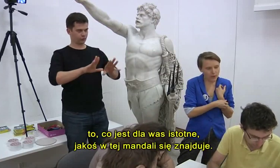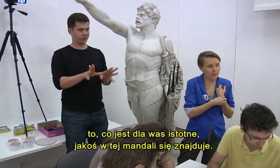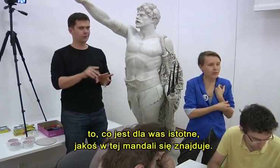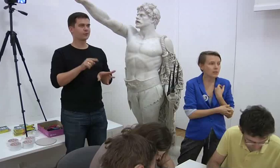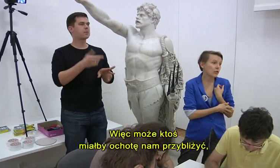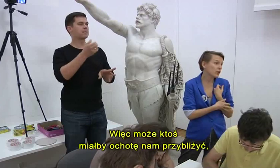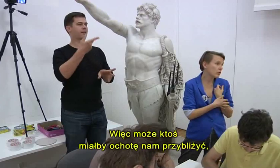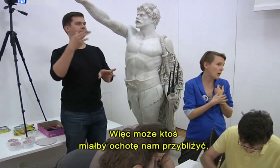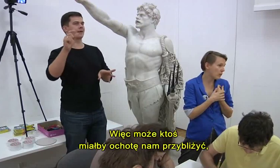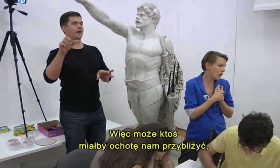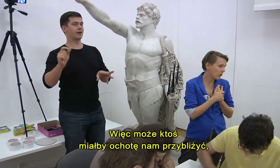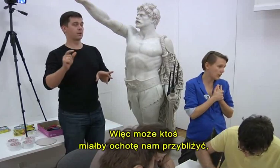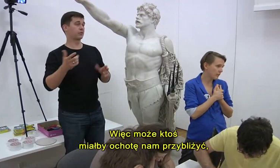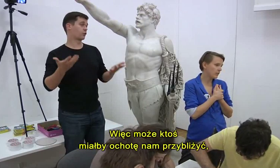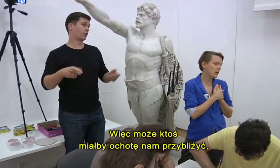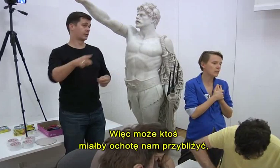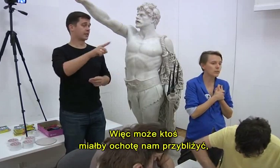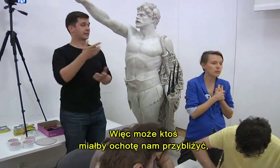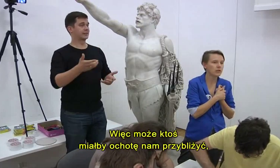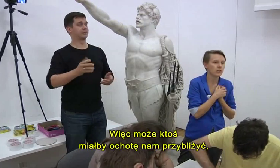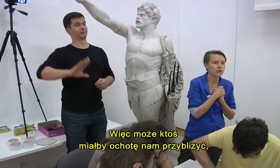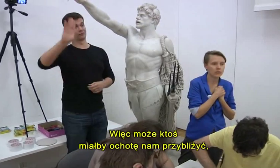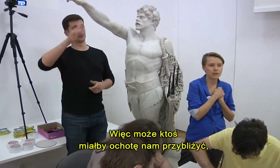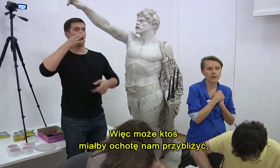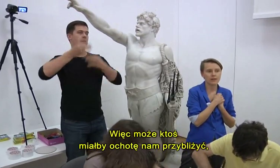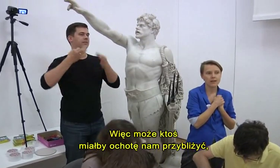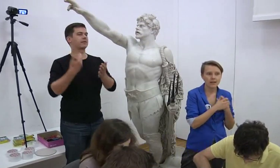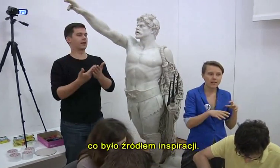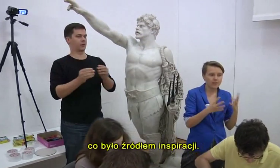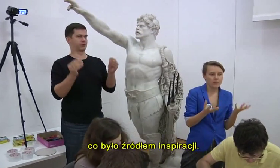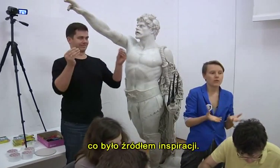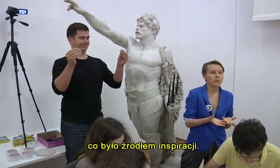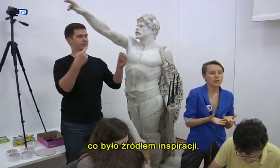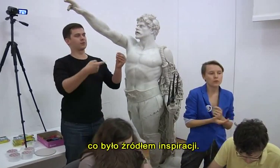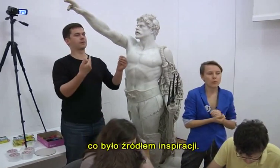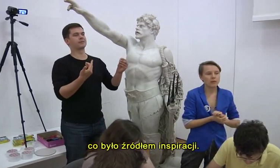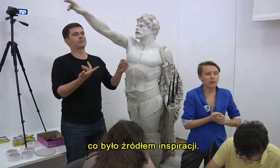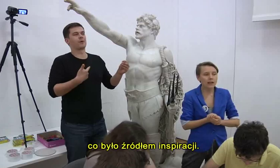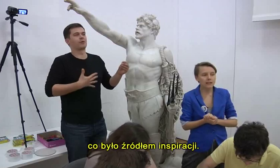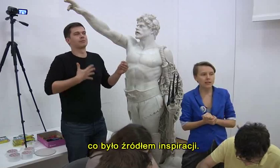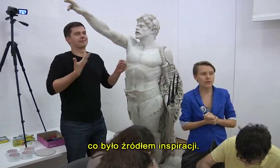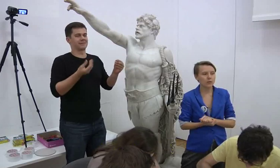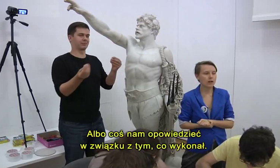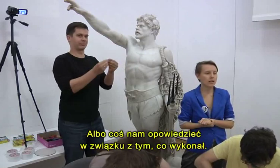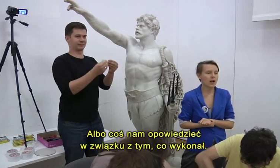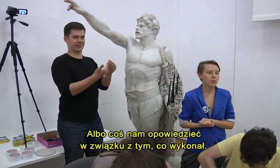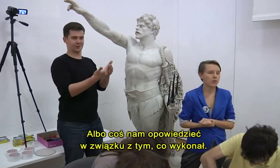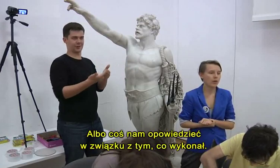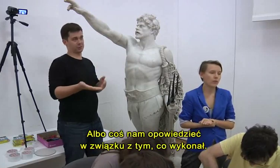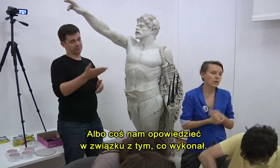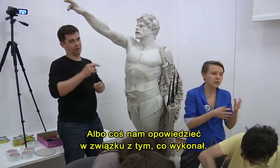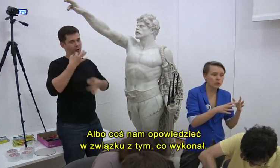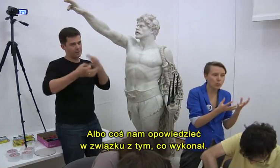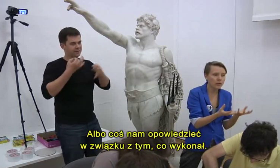znajduje. Więc może ktoś miałby ochotę nam przybliżyć, co było źródłem inspiracji ewentualnie,